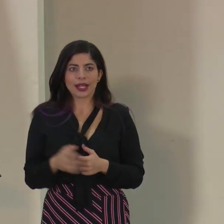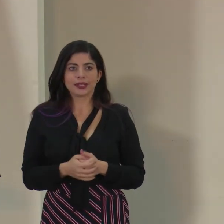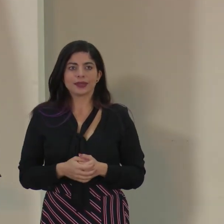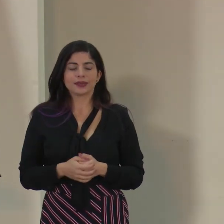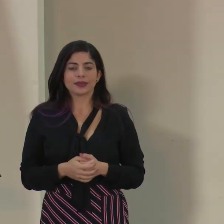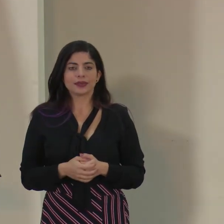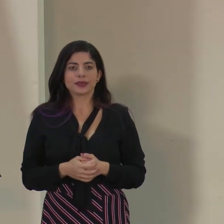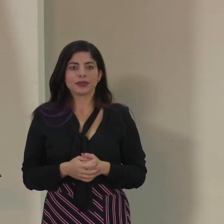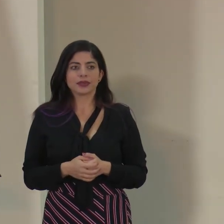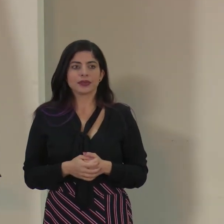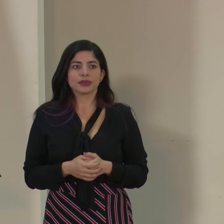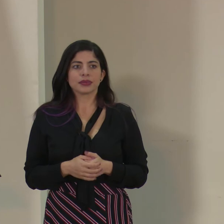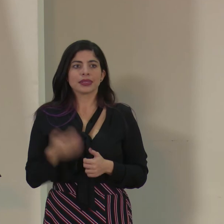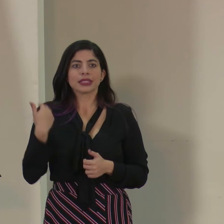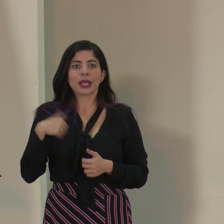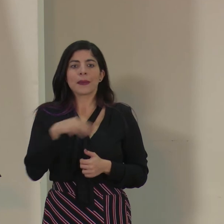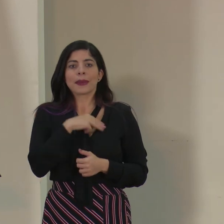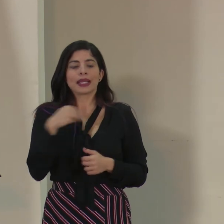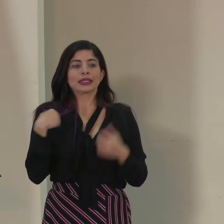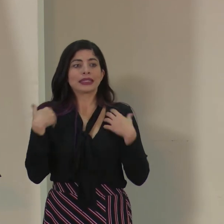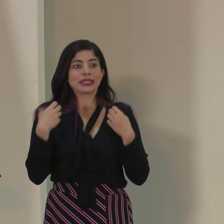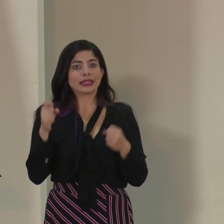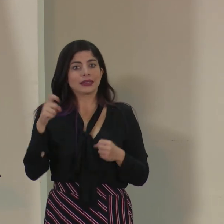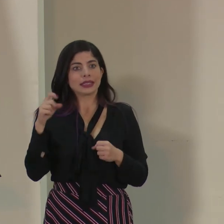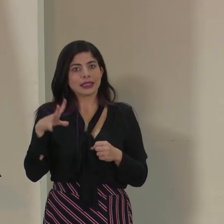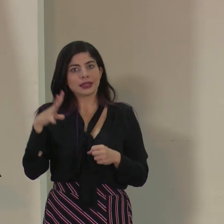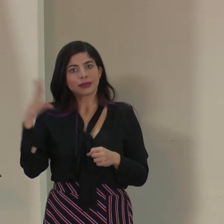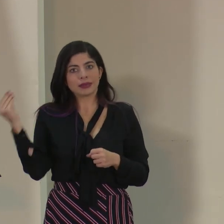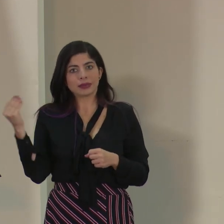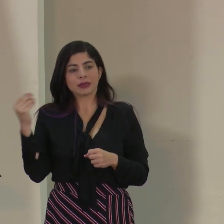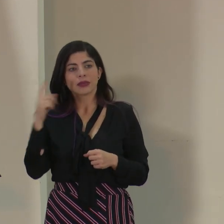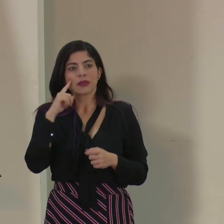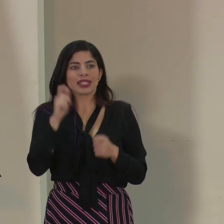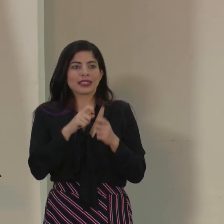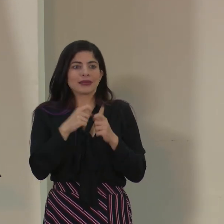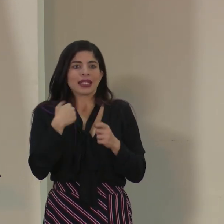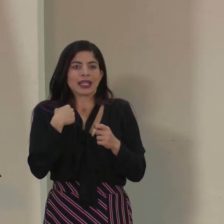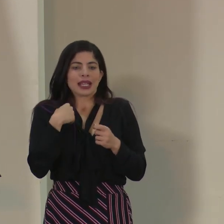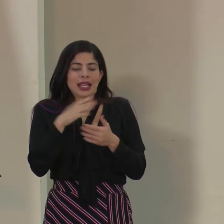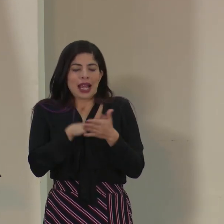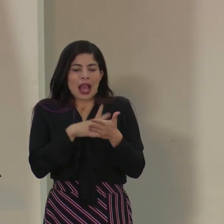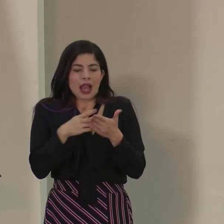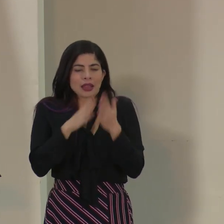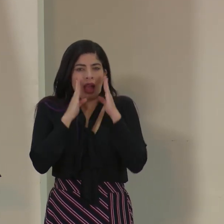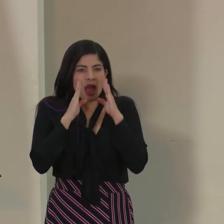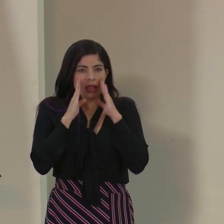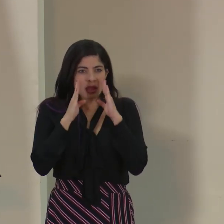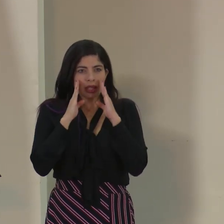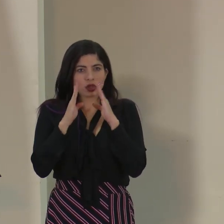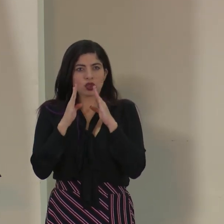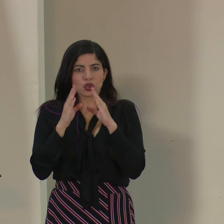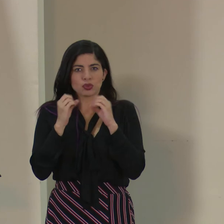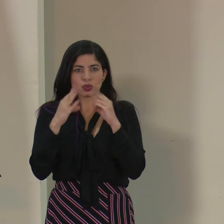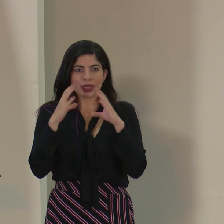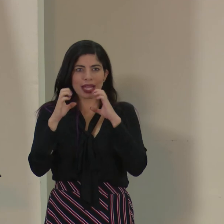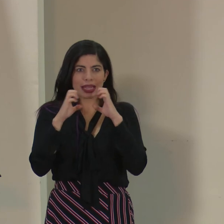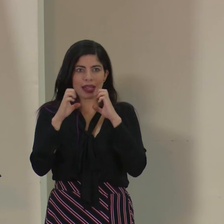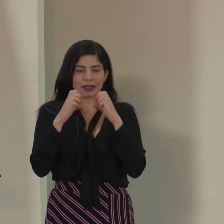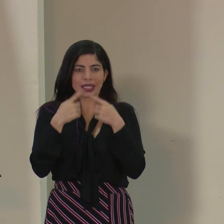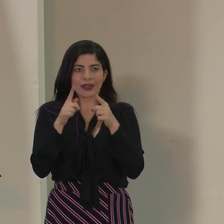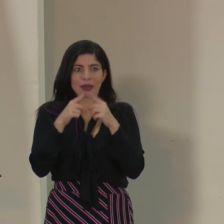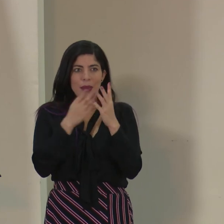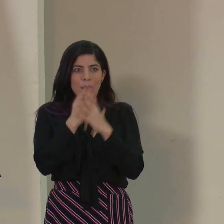Seguro Social. El señor ministro de Salud debe retirarse porque precisamente tiene una agenda de atención de varias entrevistas con medios de